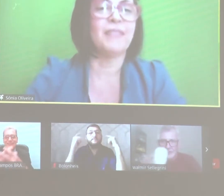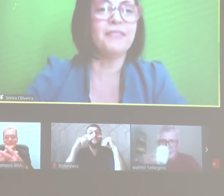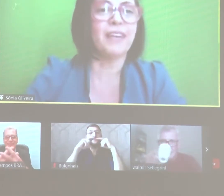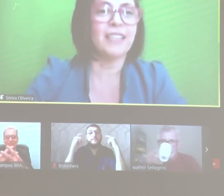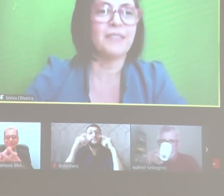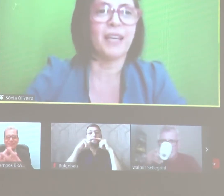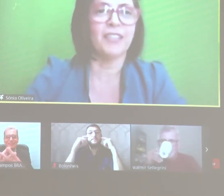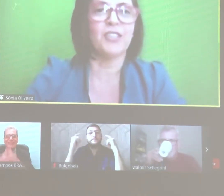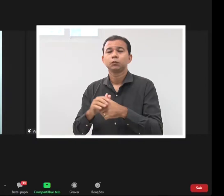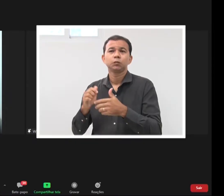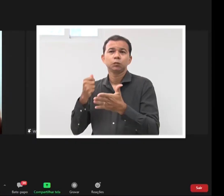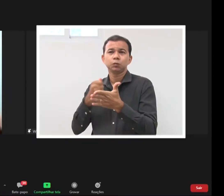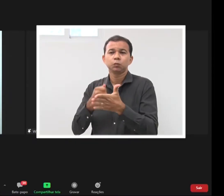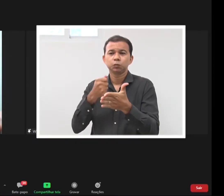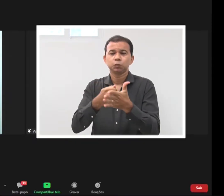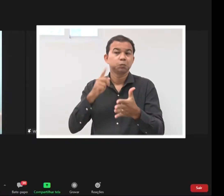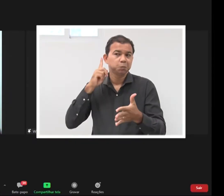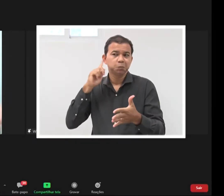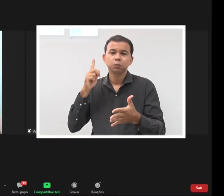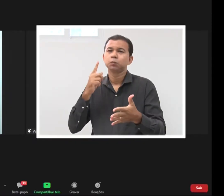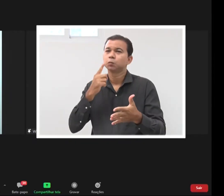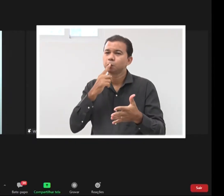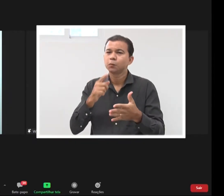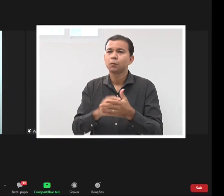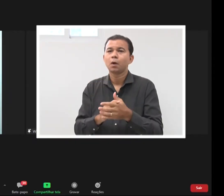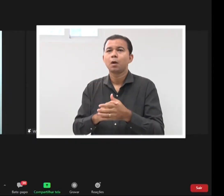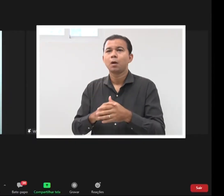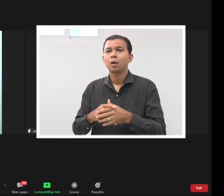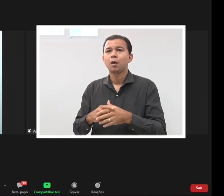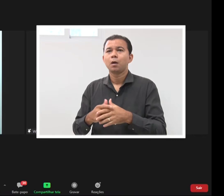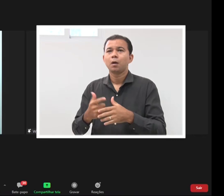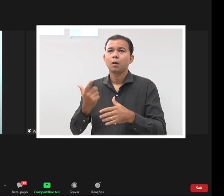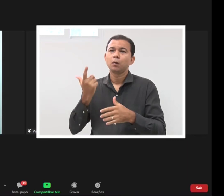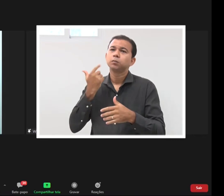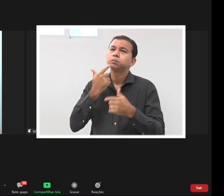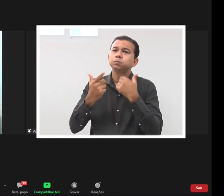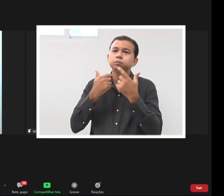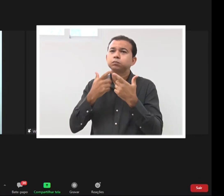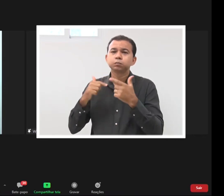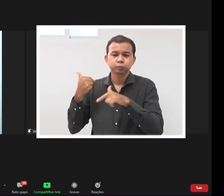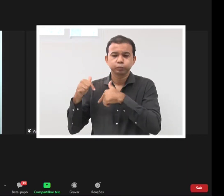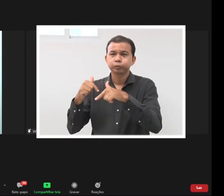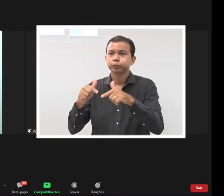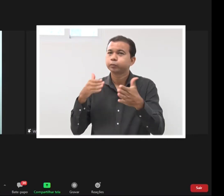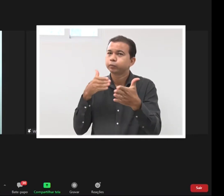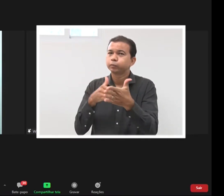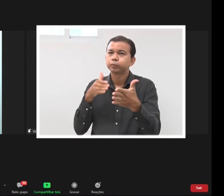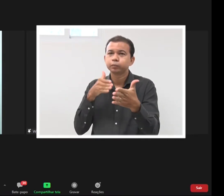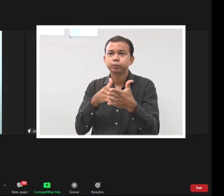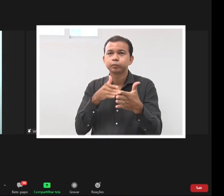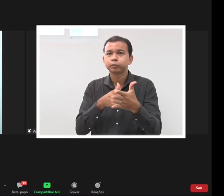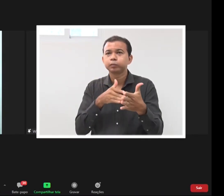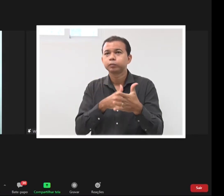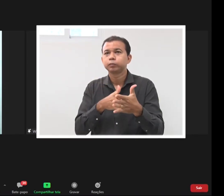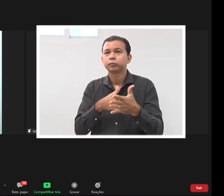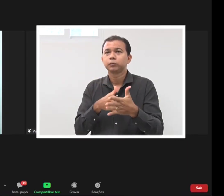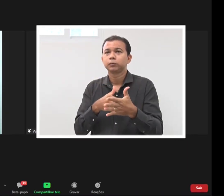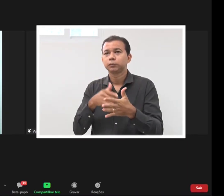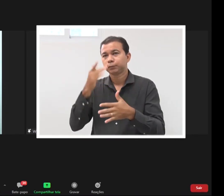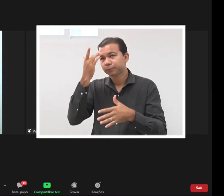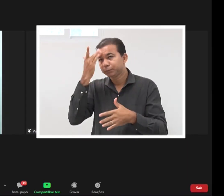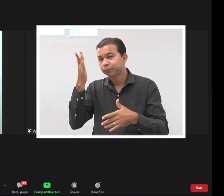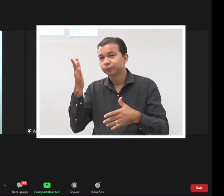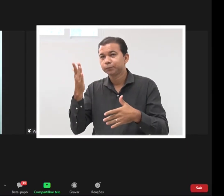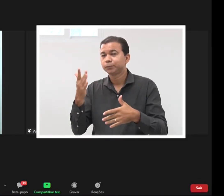expressar suas necessidades. O surdo hoje não consegue trabalhar, ele encontra muitas barreiras. Não é